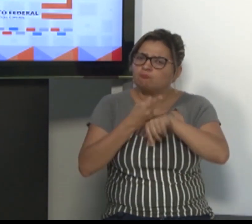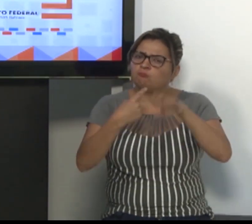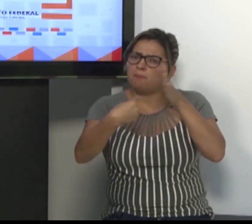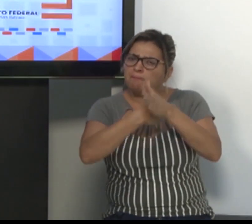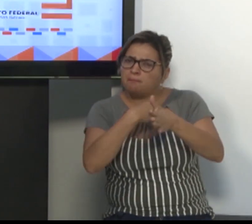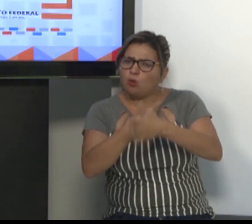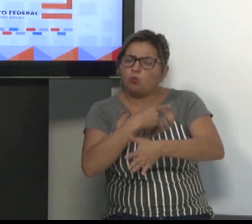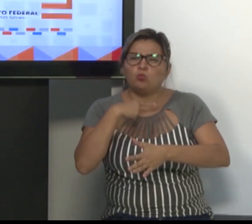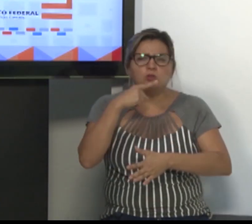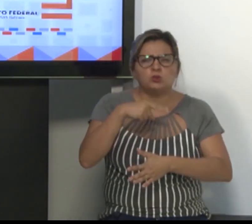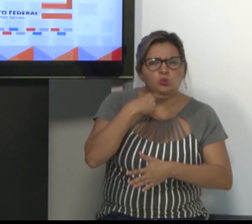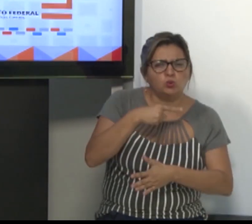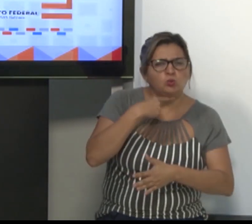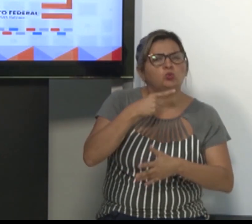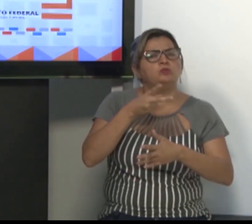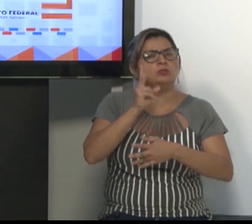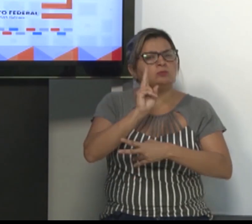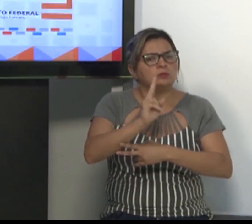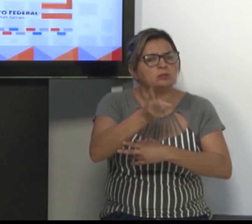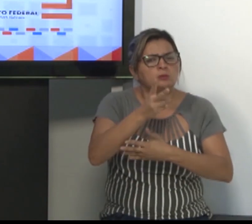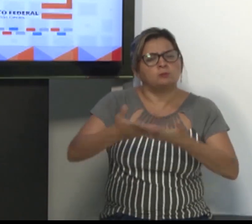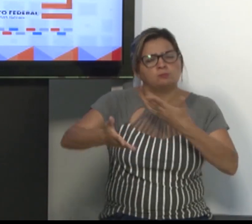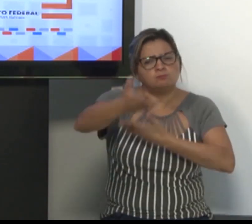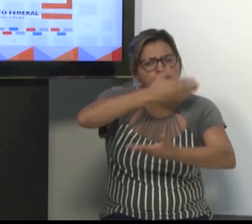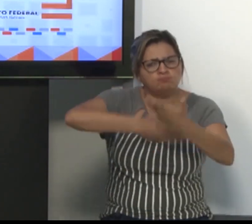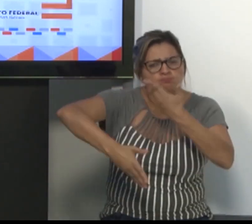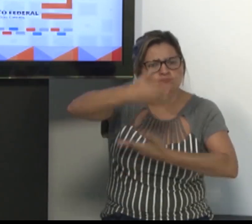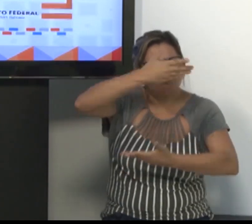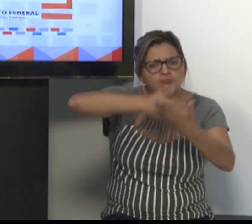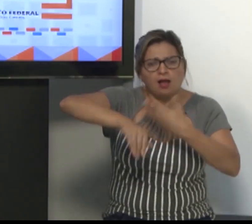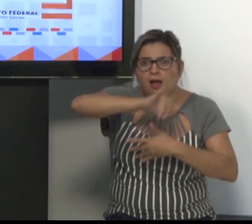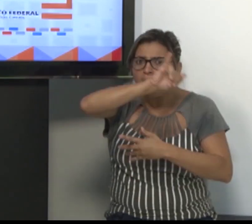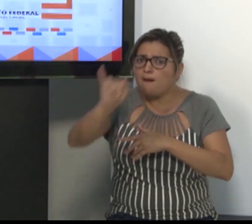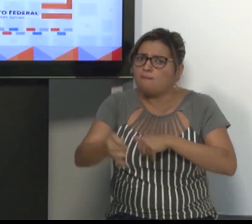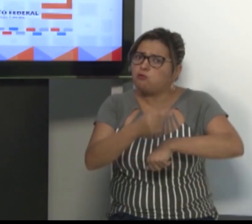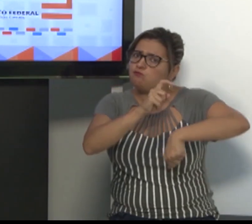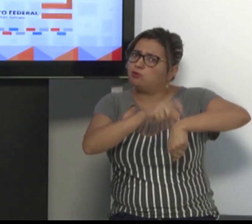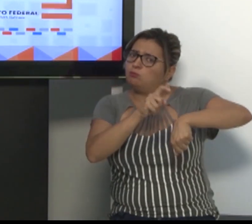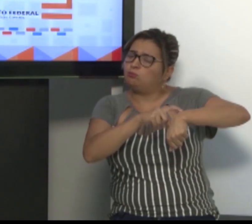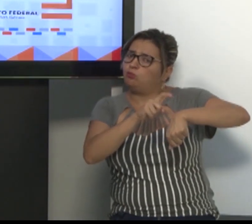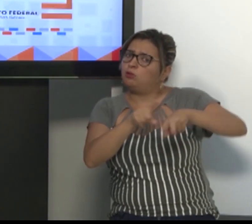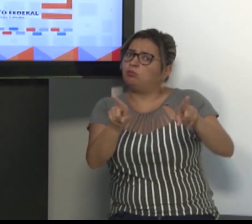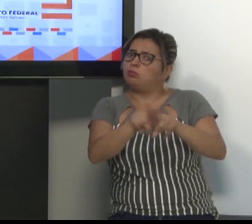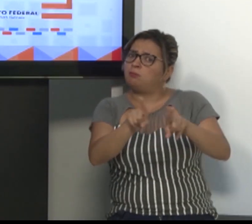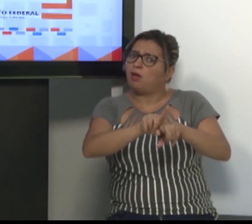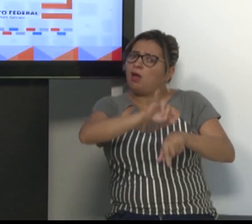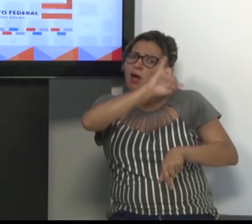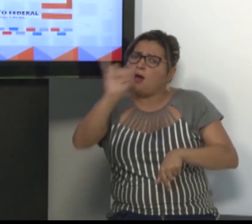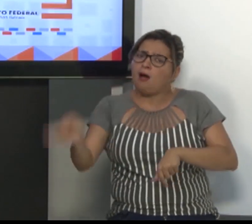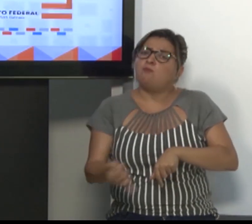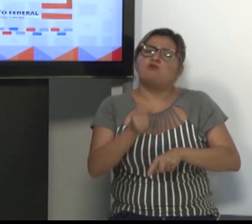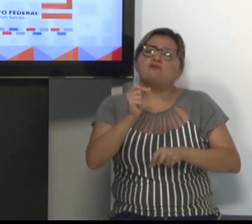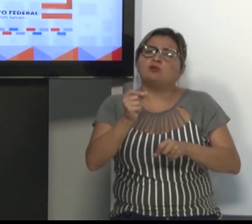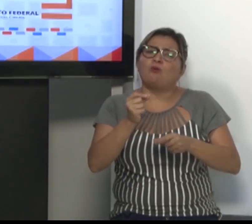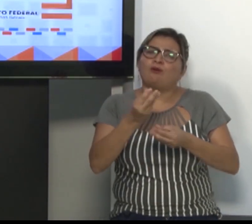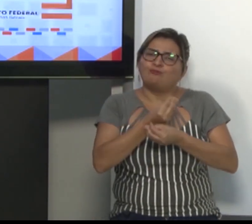tutor. Se o aluno me procura, não me procura, eu fico ansiosa. Mas se me procura, eu posso ajudar vocês.